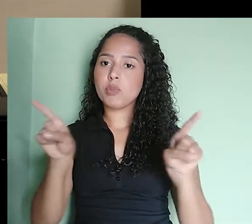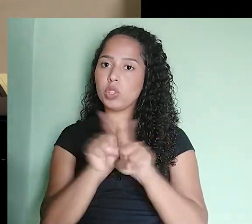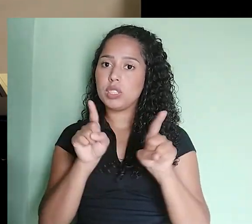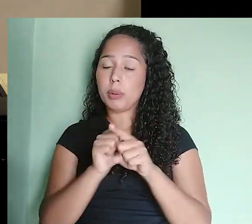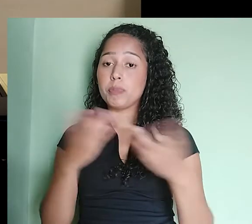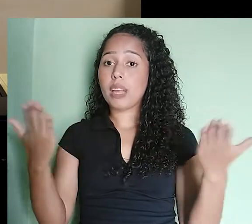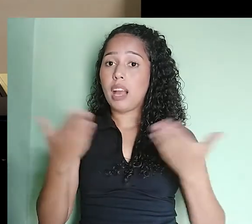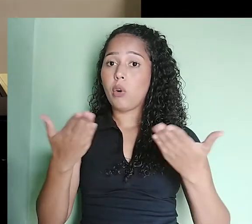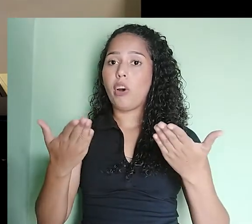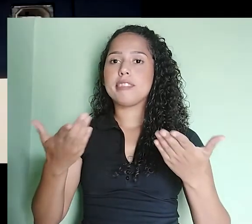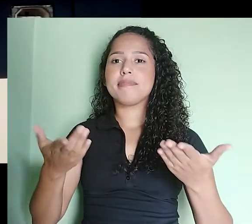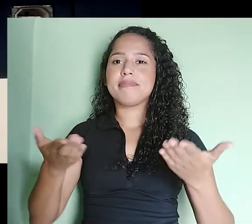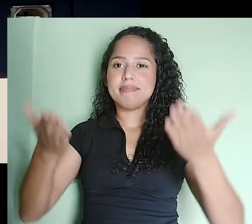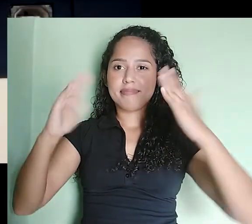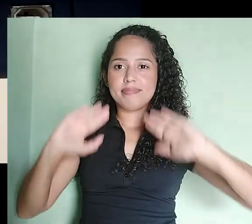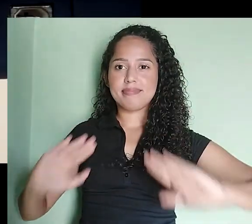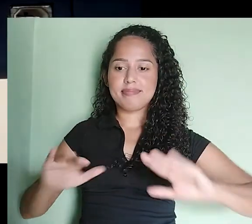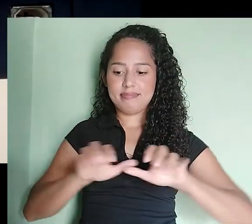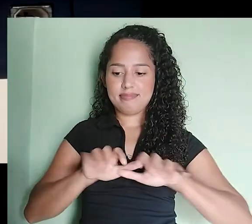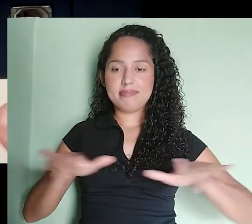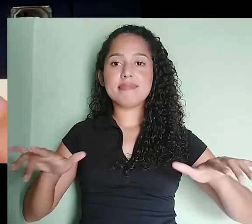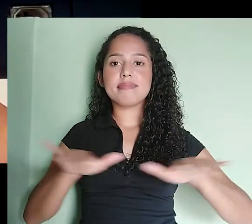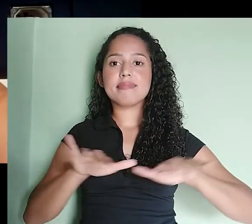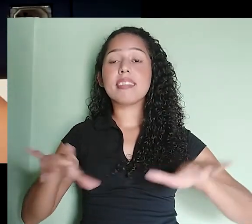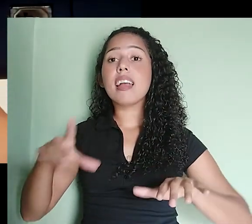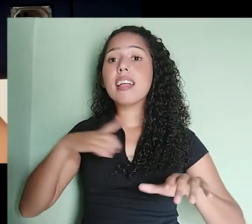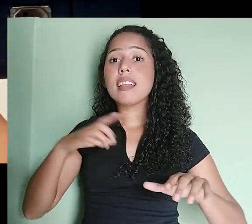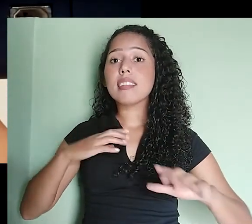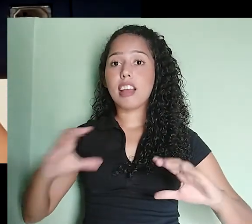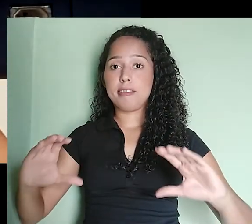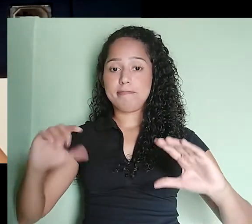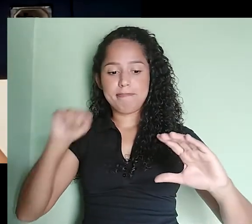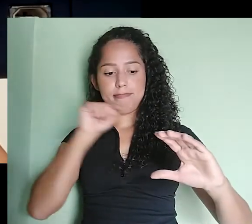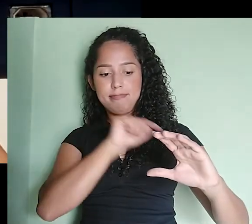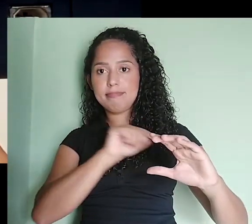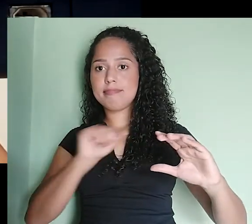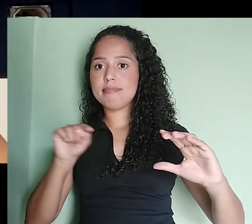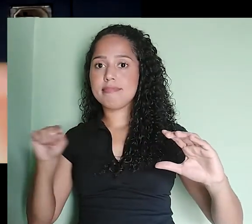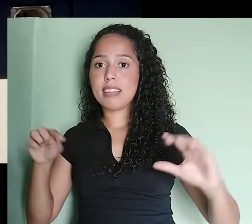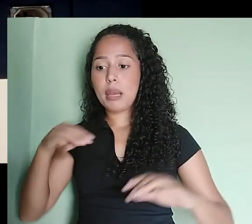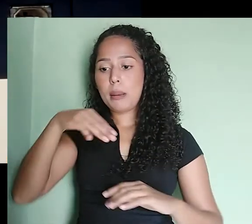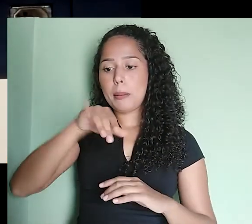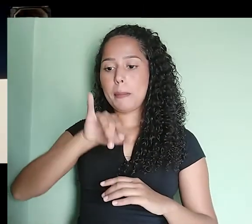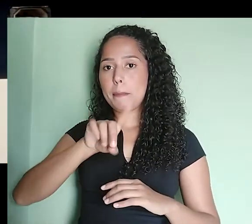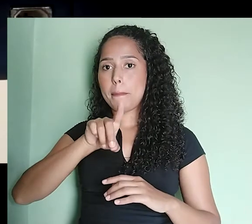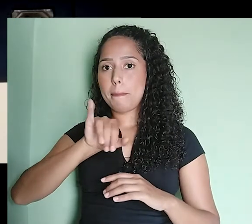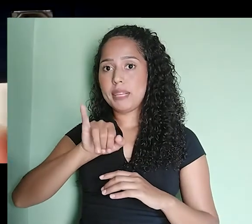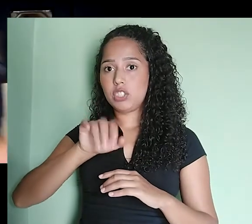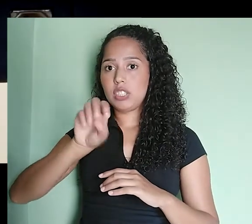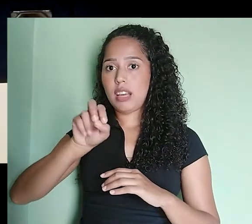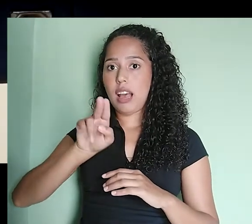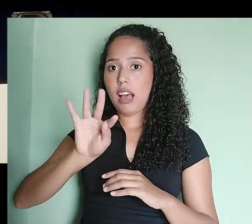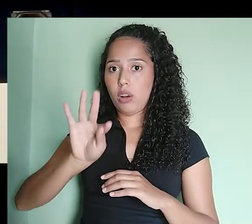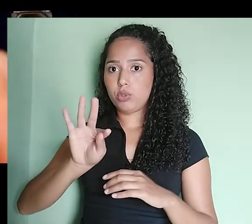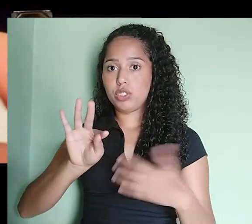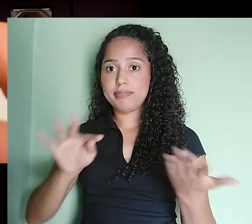conexões. Aqui eu tenho a saída MIDI-Alt. Eu vou ligar meu cabo MIDI aqui.